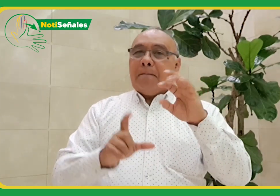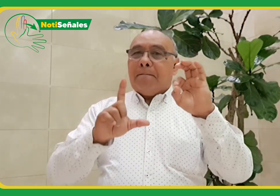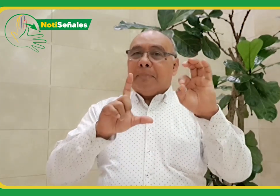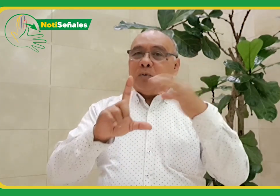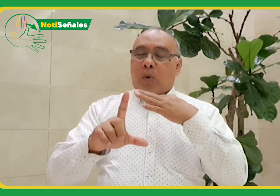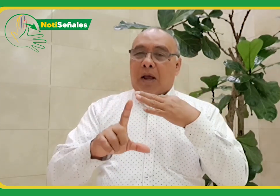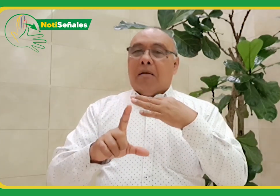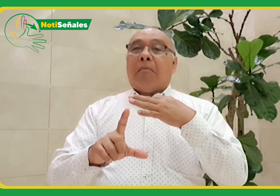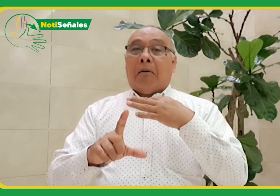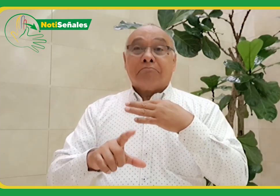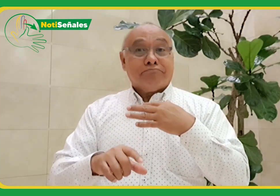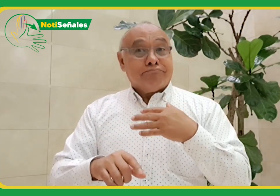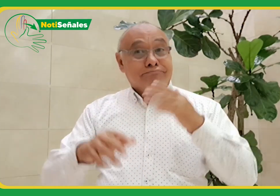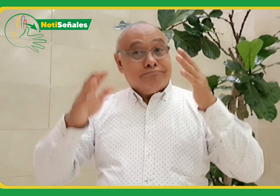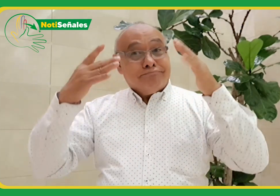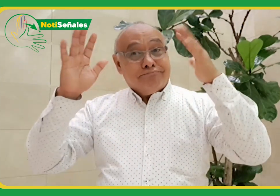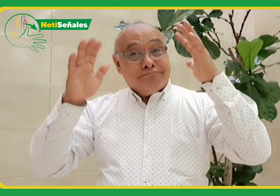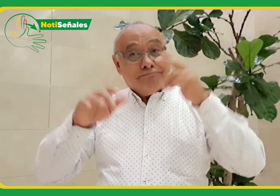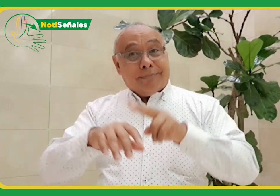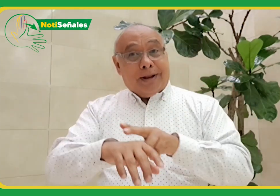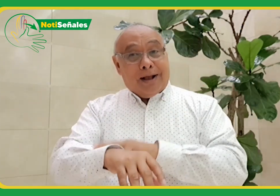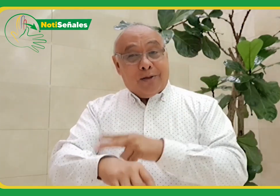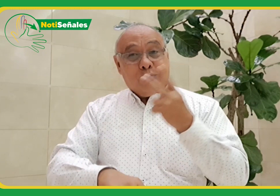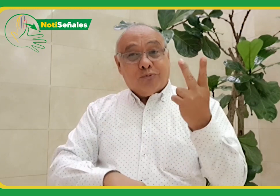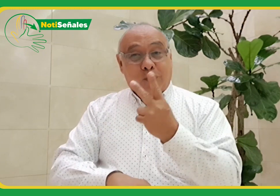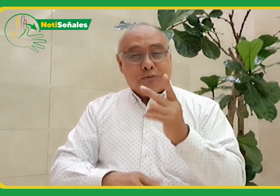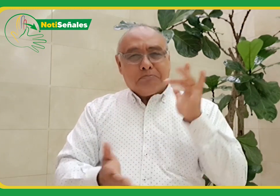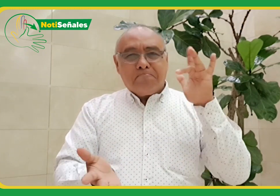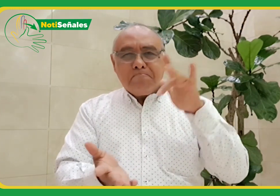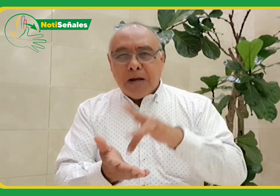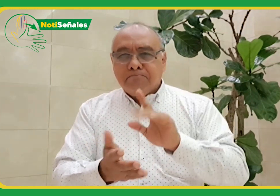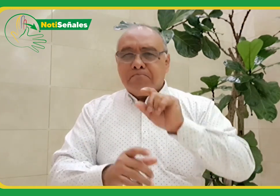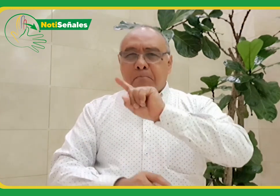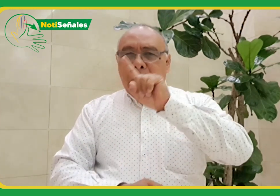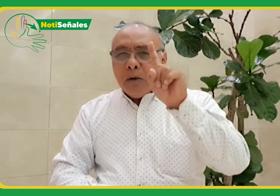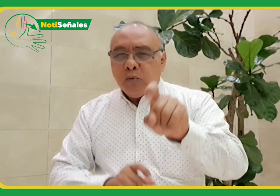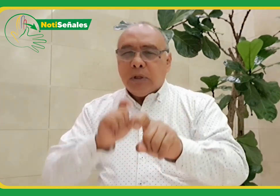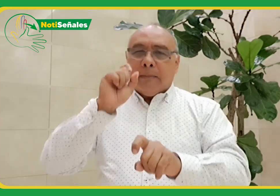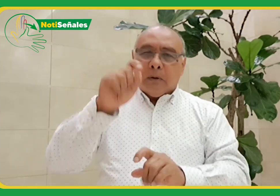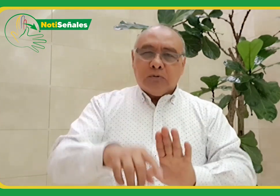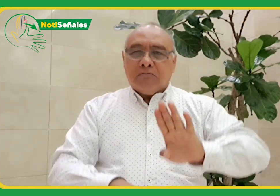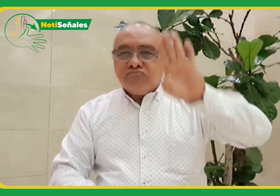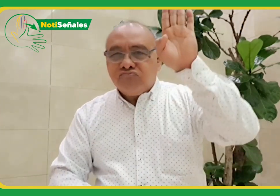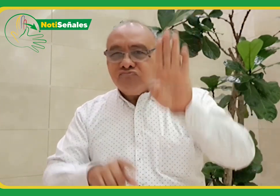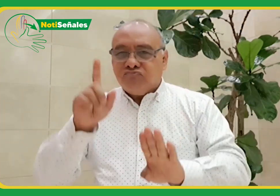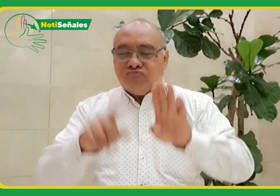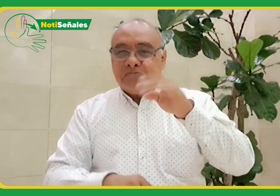vez que se permite una participación virtual celebro su entusiasmo porque los delegados de colombia